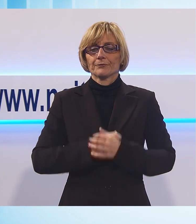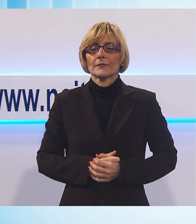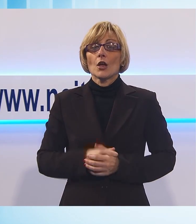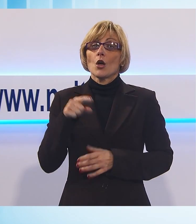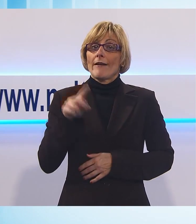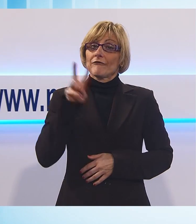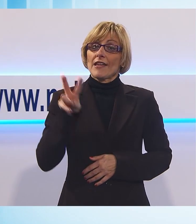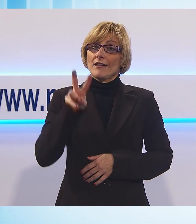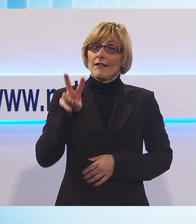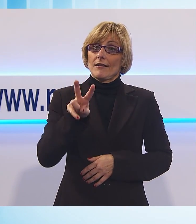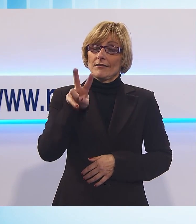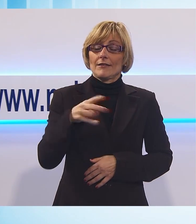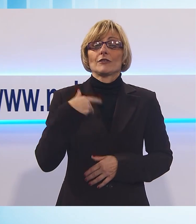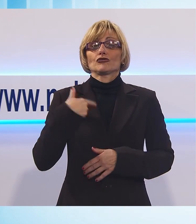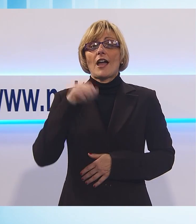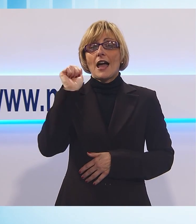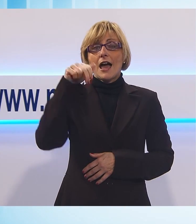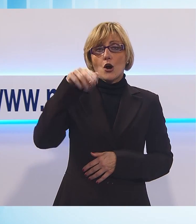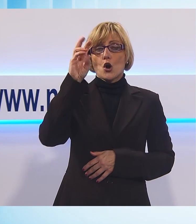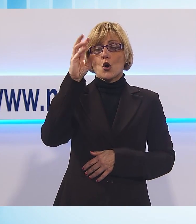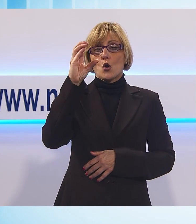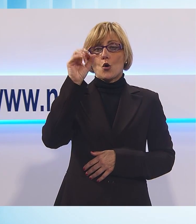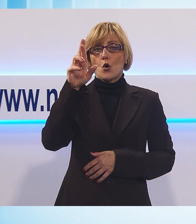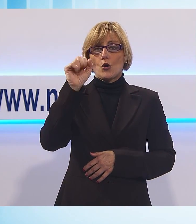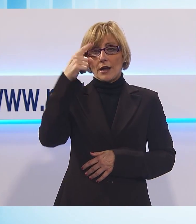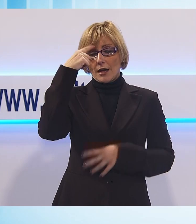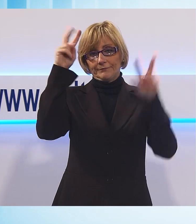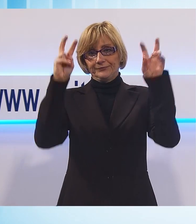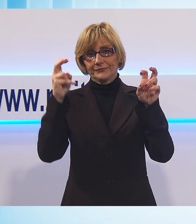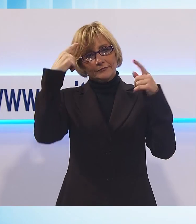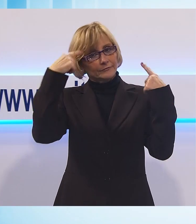rubrica L'Ancora, curata come sempre da Sergio Talenti.